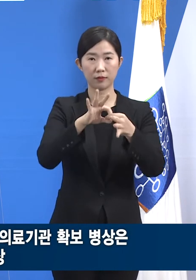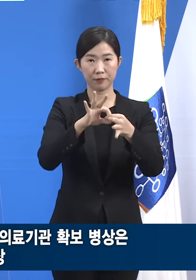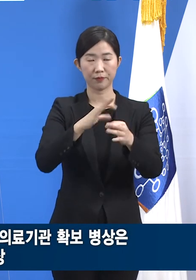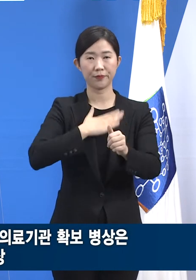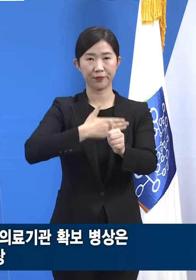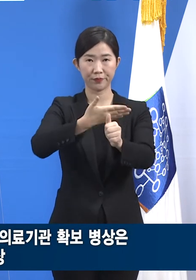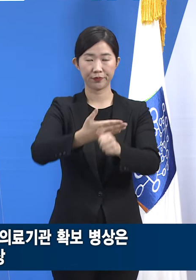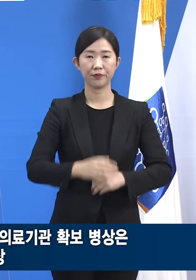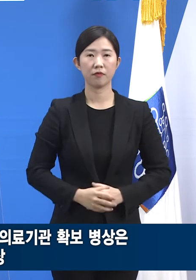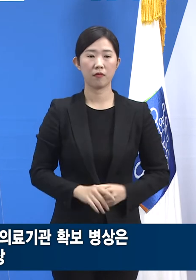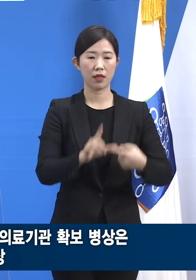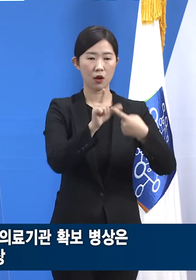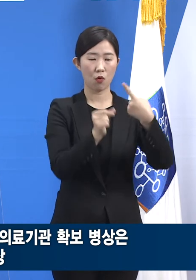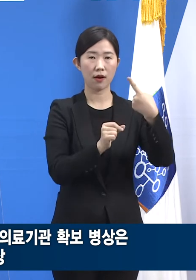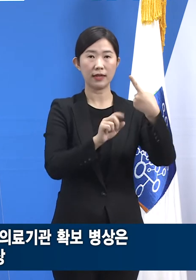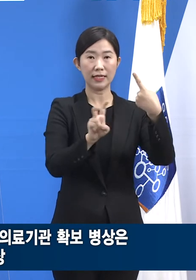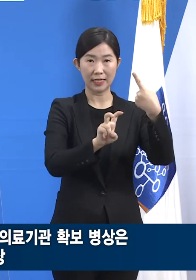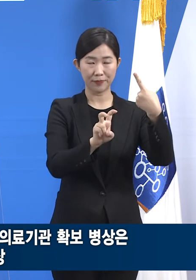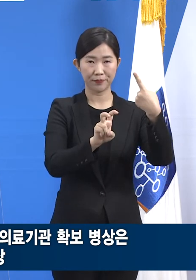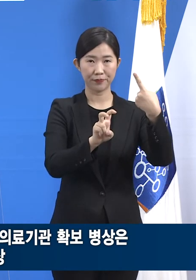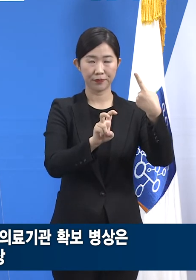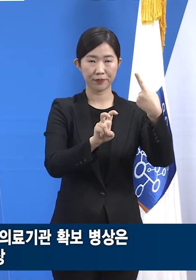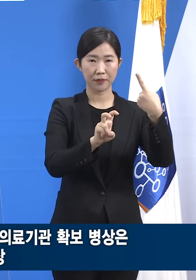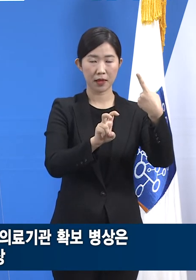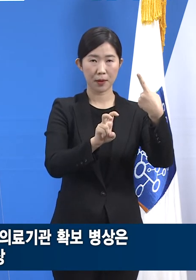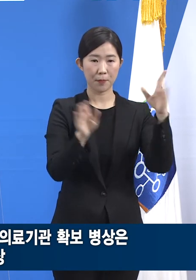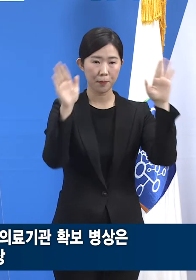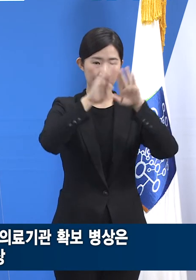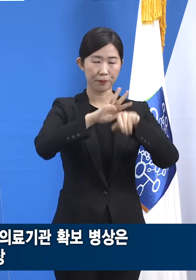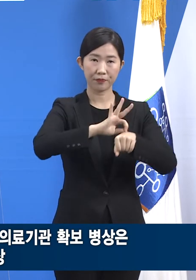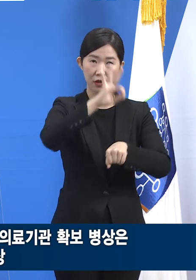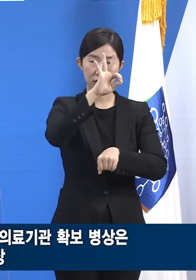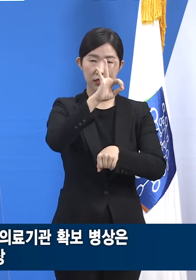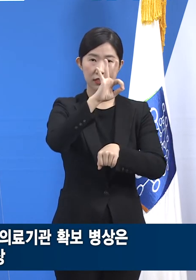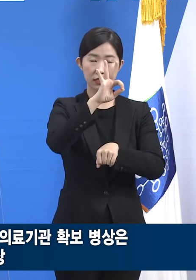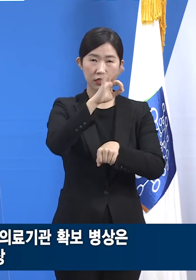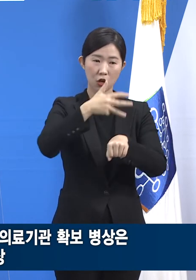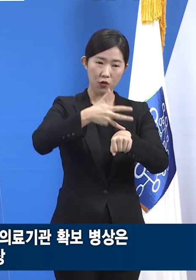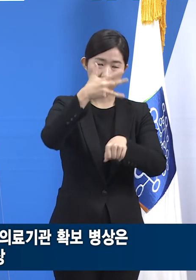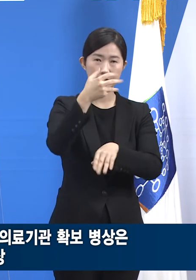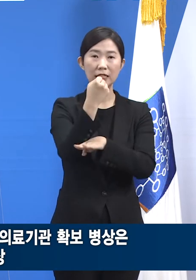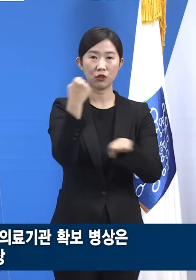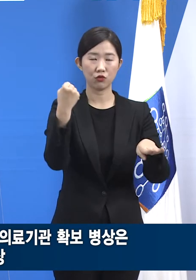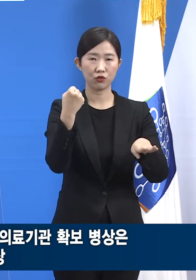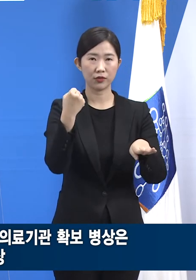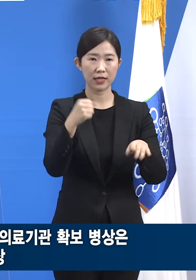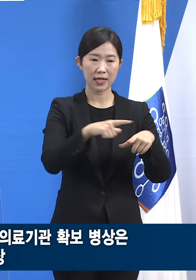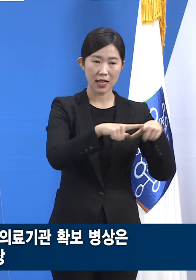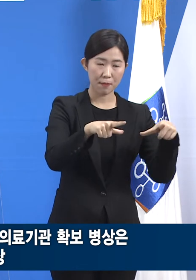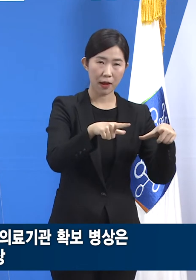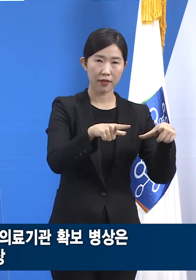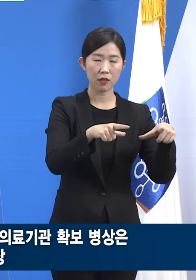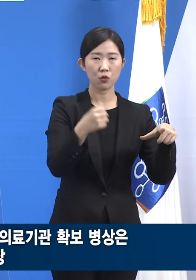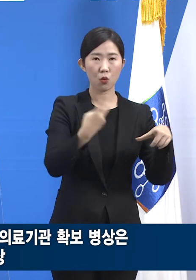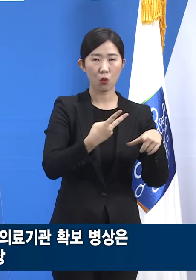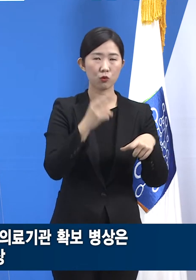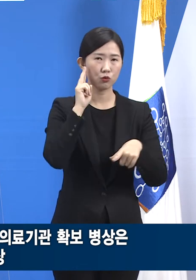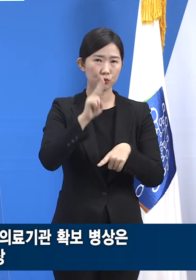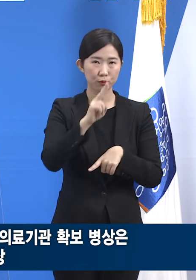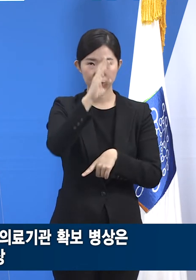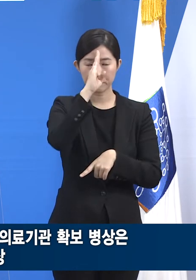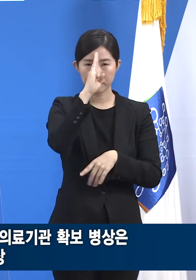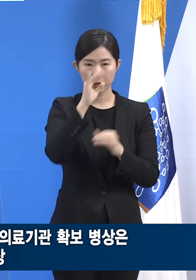1월 20일 20시 기준 일반과 중증 환자 병상을 합한 도내 의료기관 확보 병상은